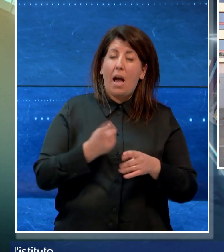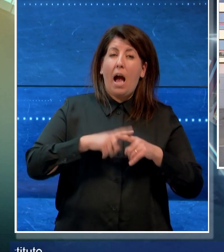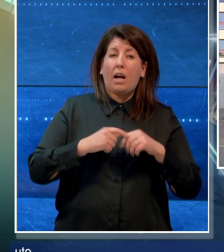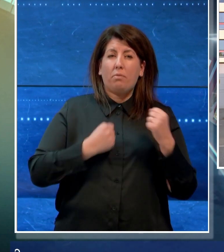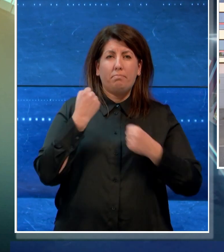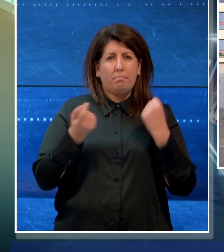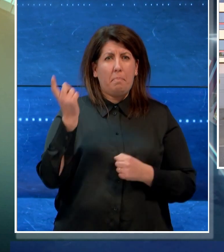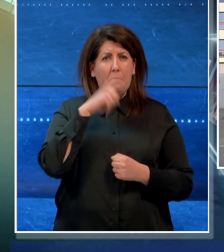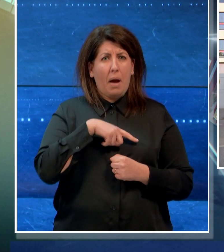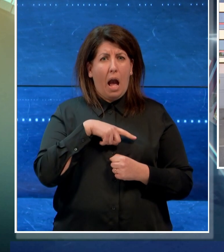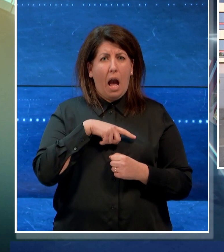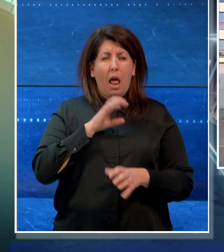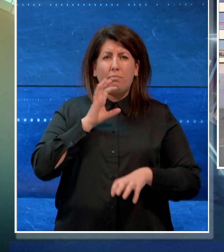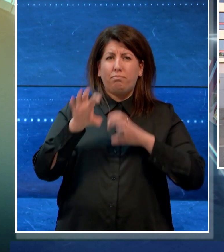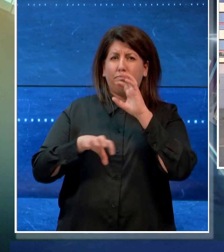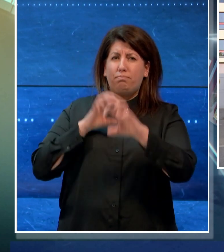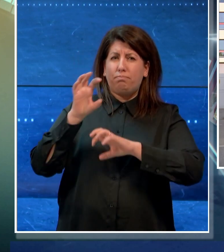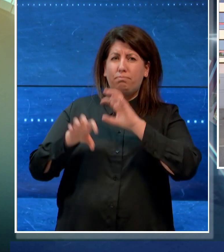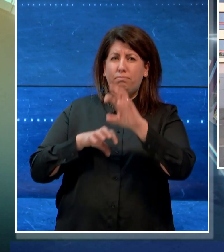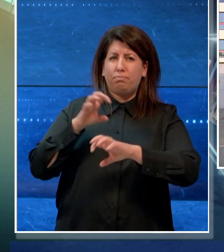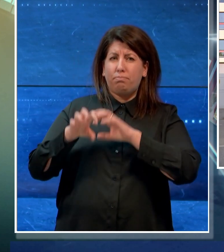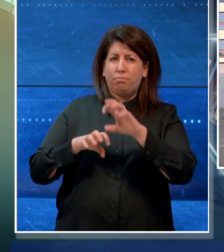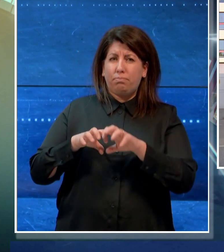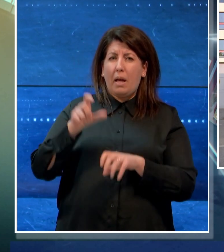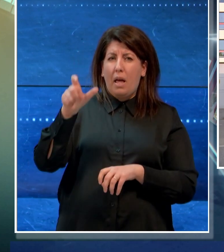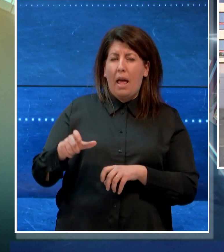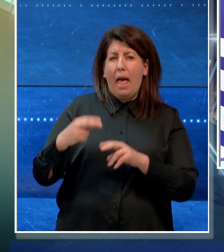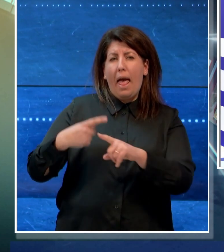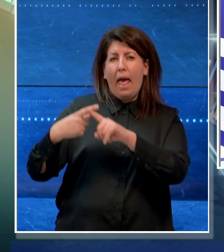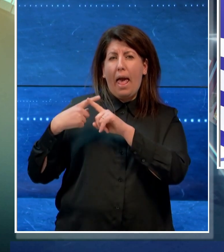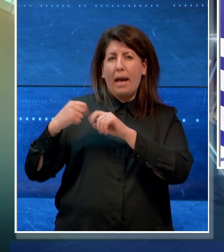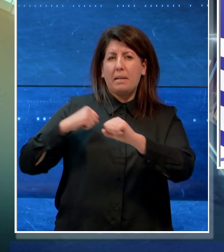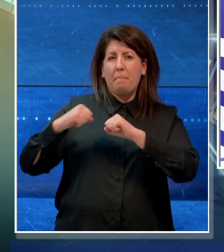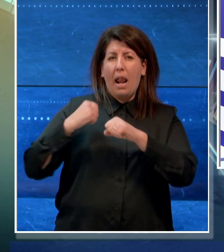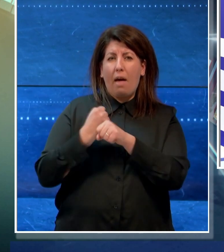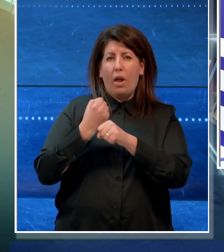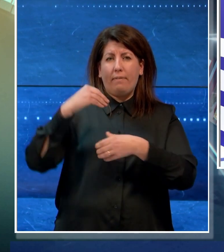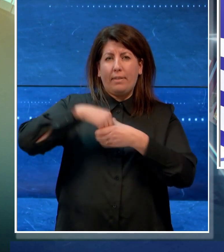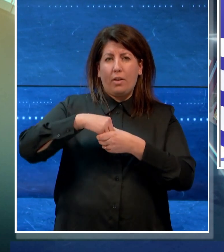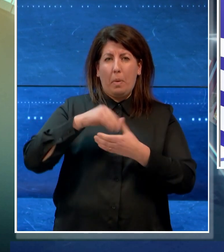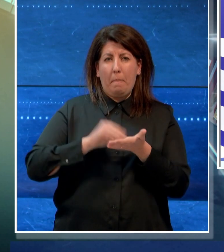e lesioni personali ai danni di un ex manager dell'istituto.